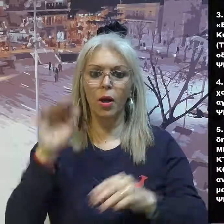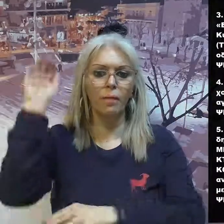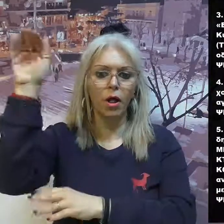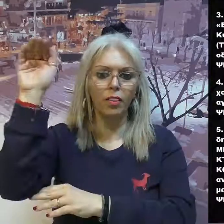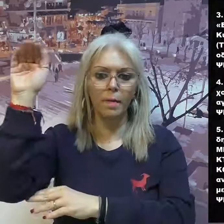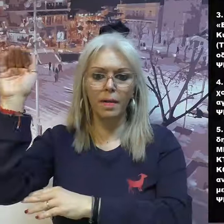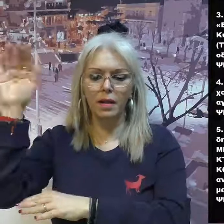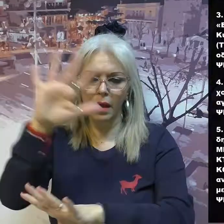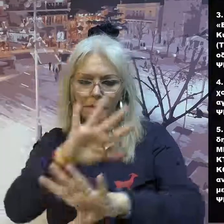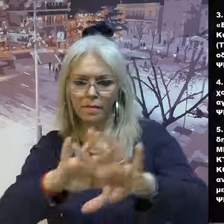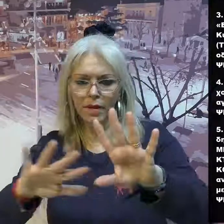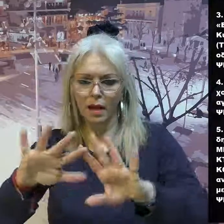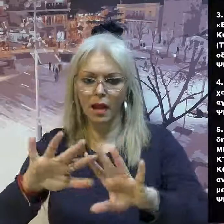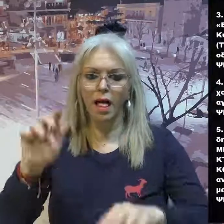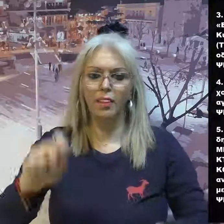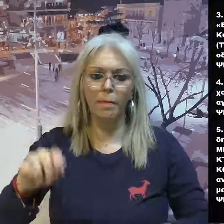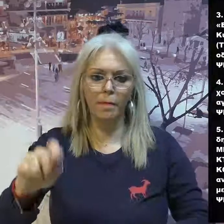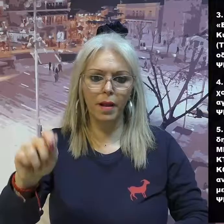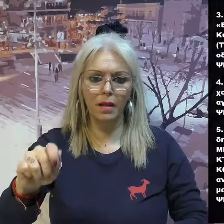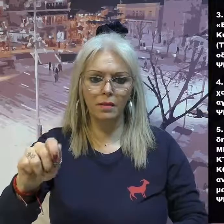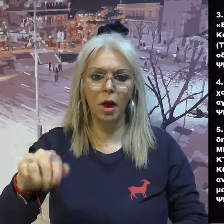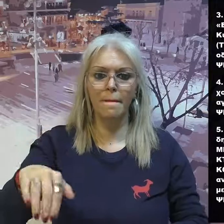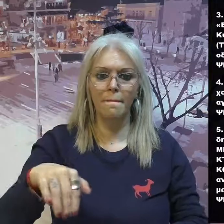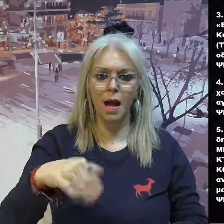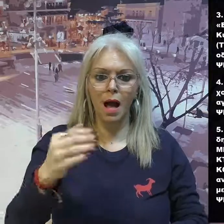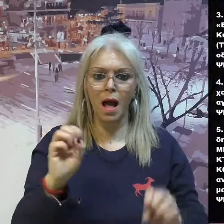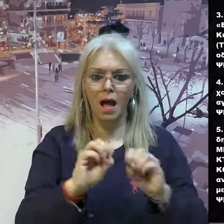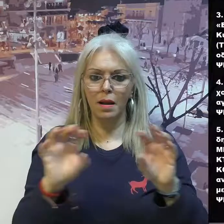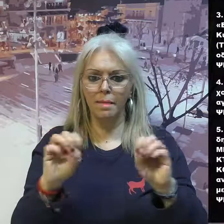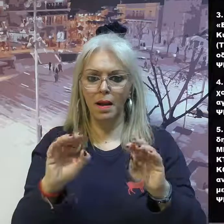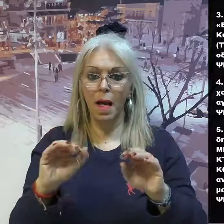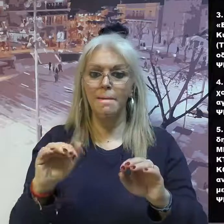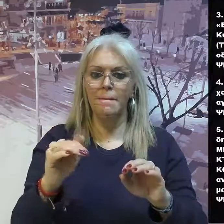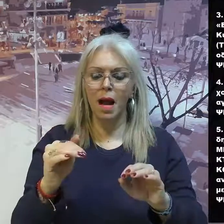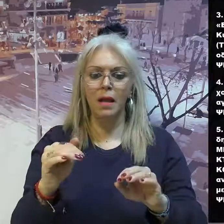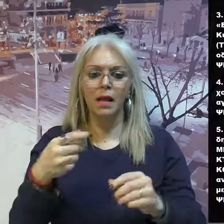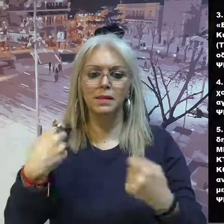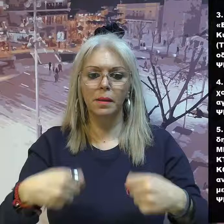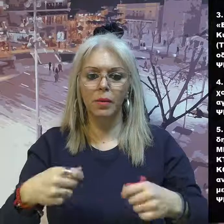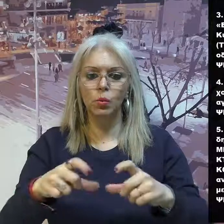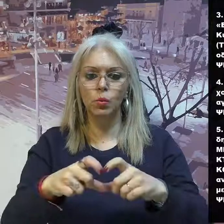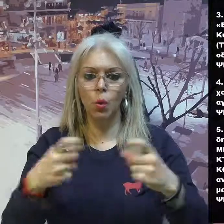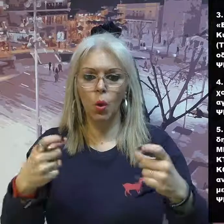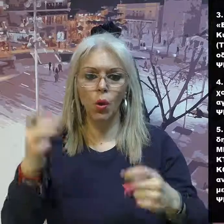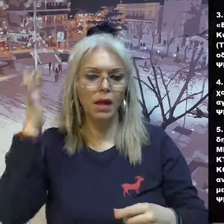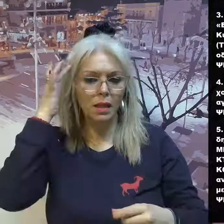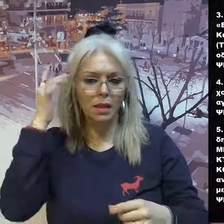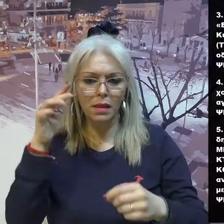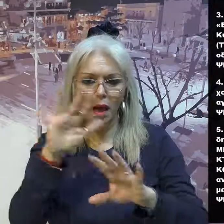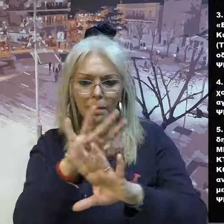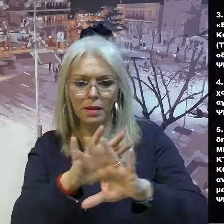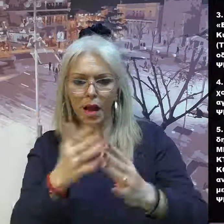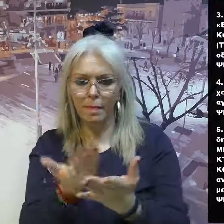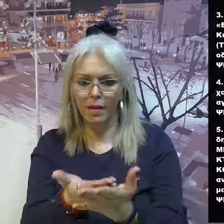μελέτης με τίτλο Εκπόνηση Μελετών Πυροπροστασίας Σχολικών Κτηρίων Πρωτοβάθμιας Εκπαίδευσης Τήμου Κοζάνης για την εκείνης διαδικασίας